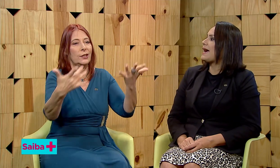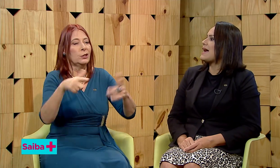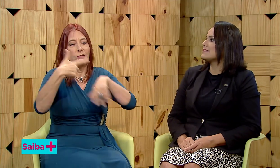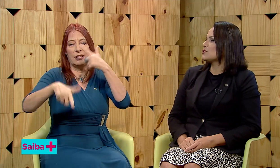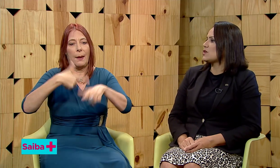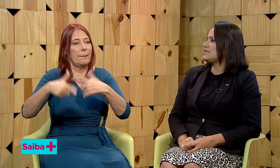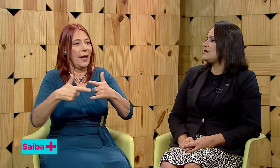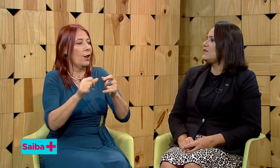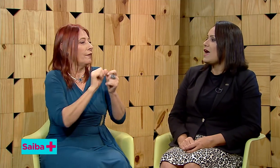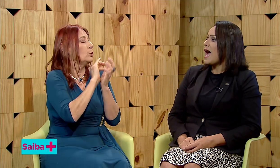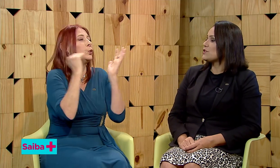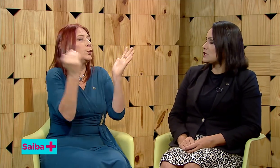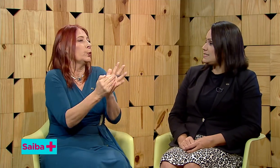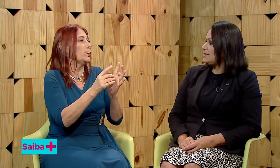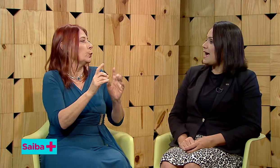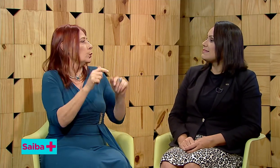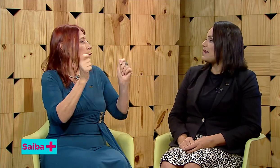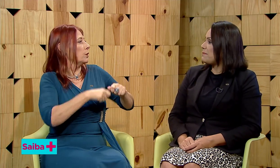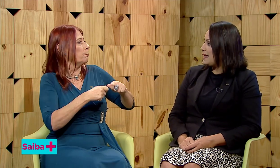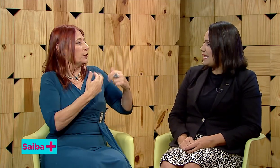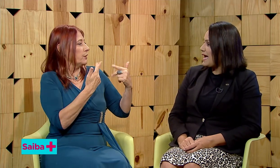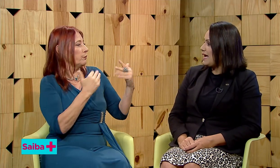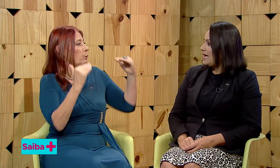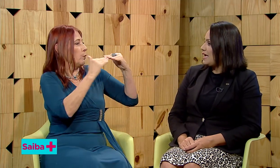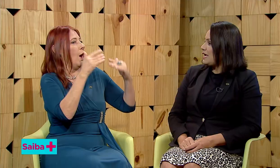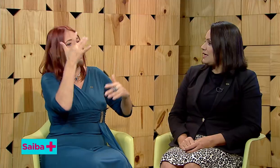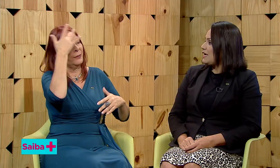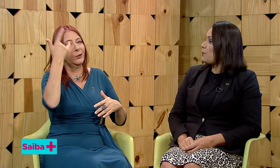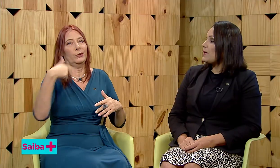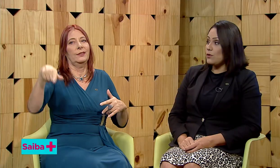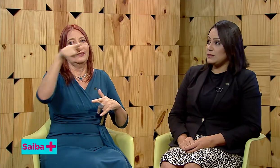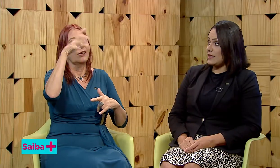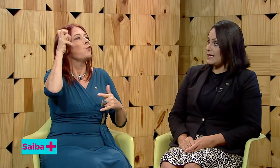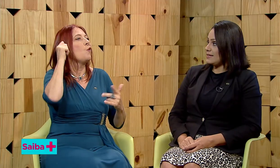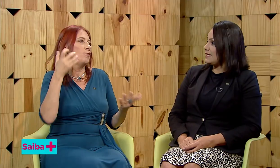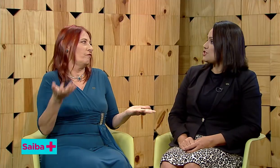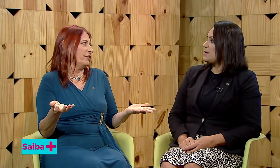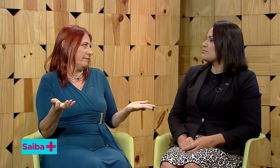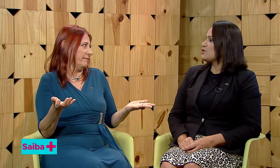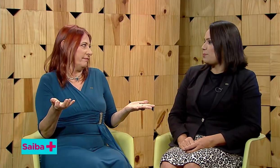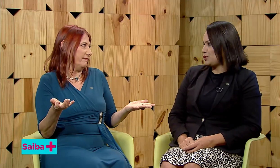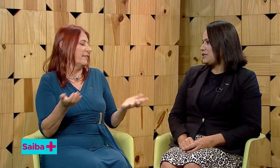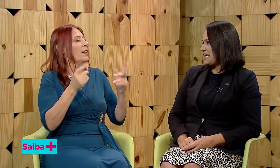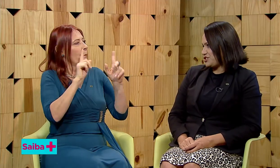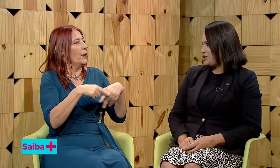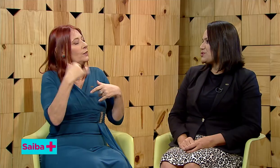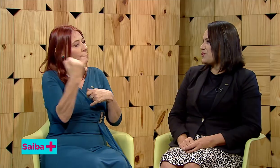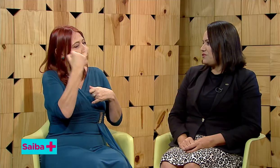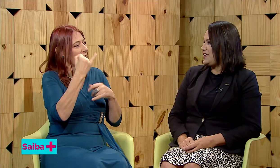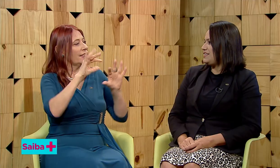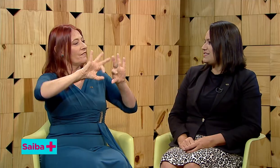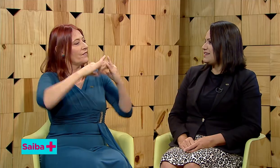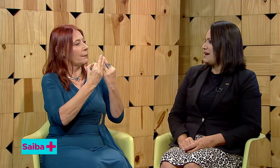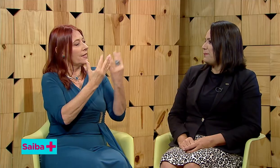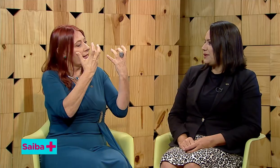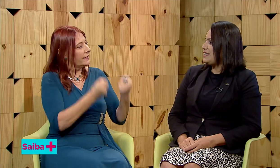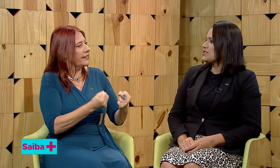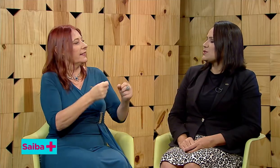casa sozinha, a trabalhar. Eu teria que ter as mesmas oportunidades que os ouvintes. Por isso,